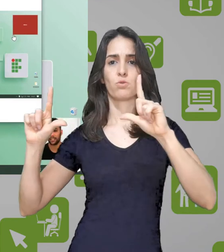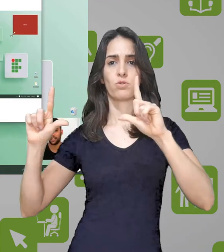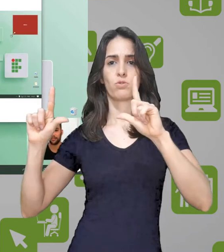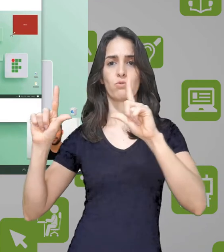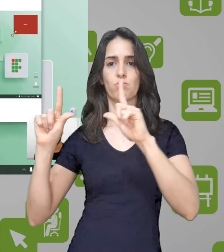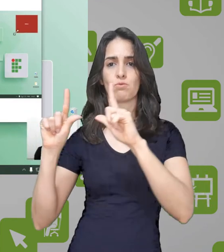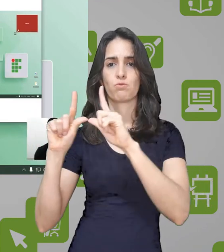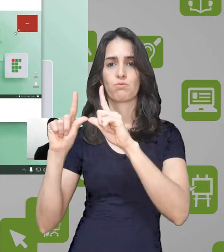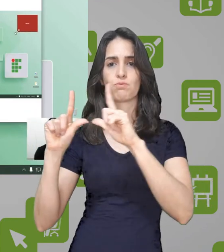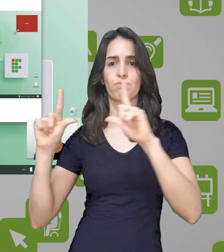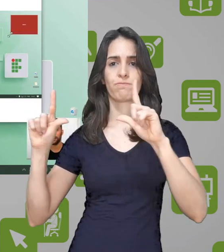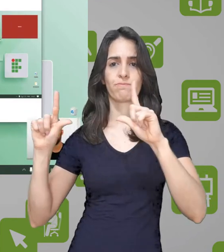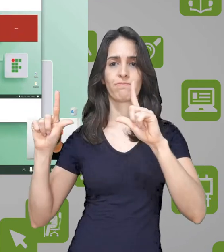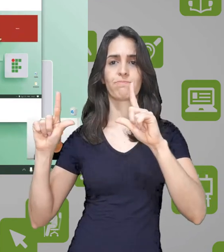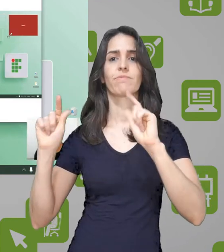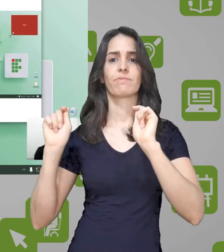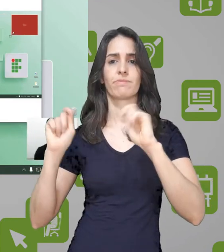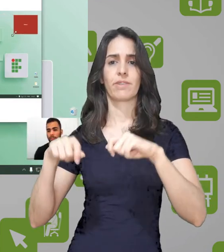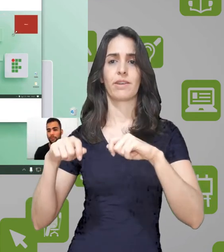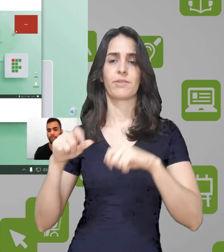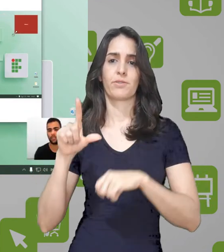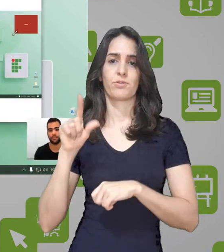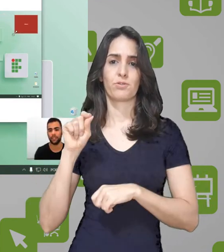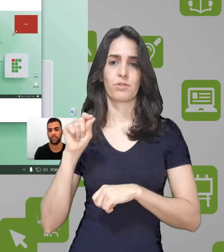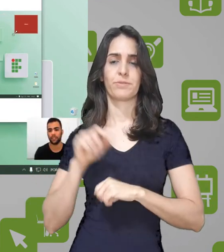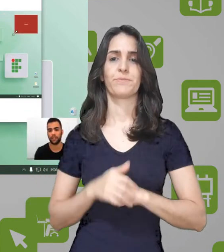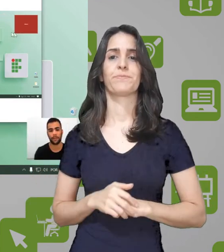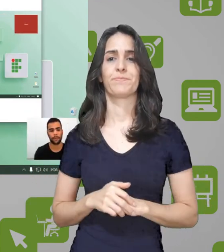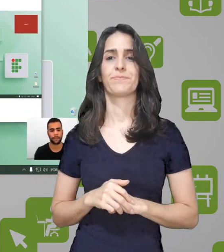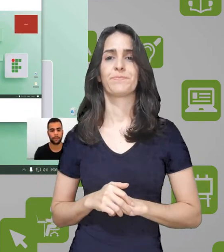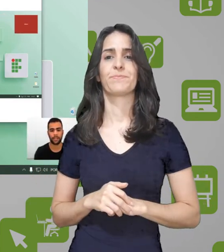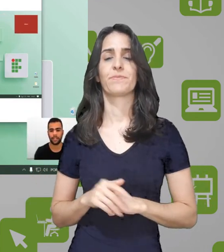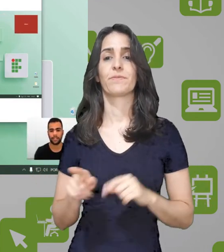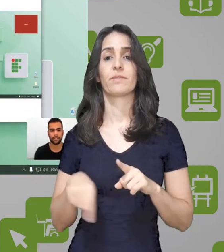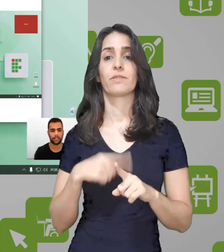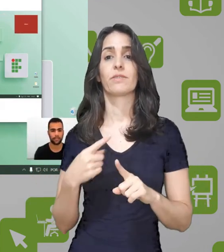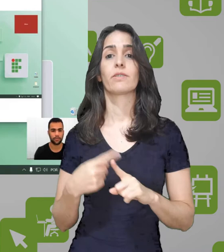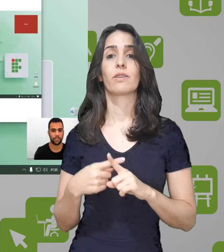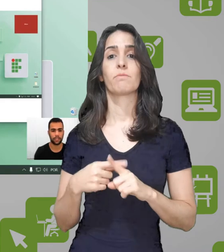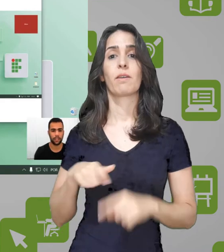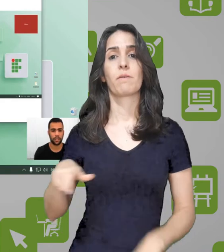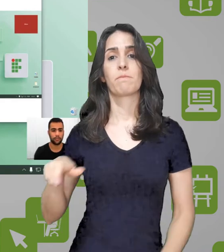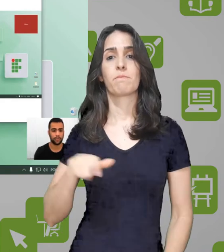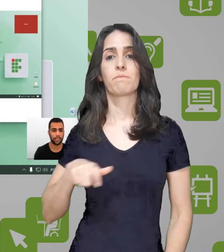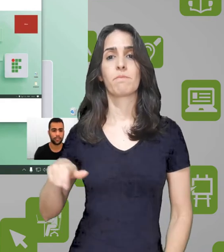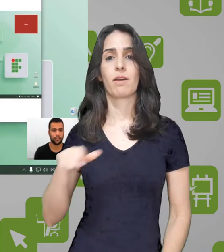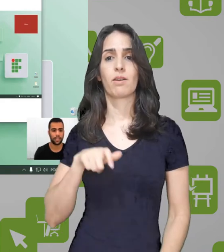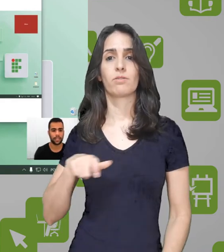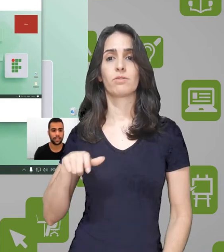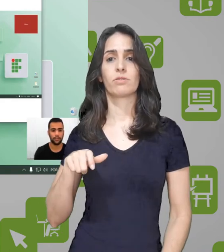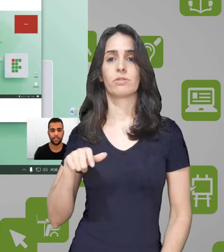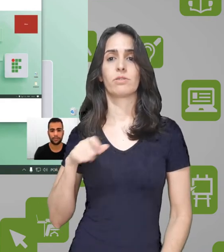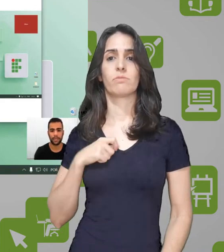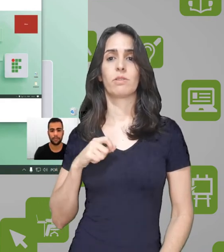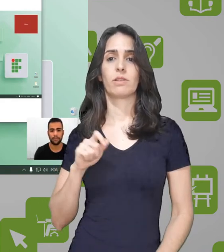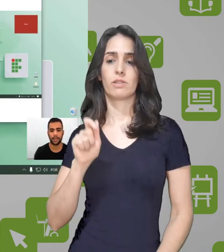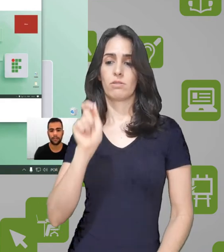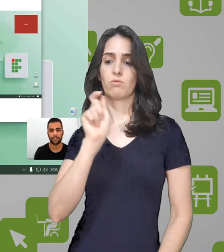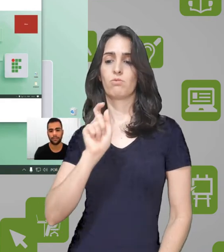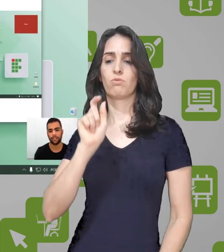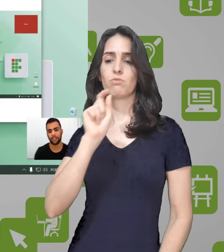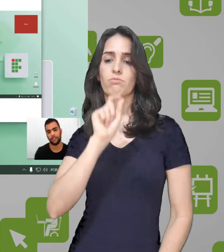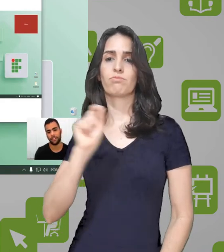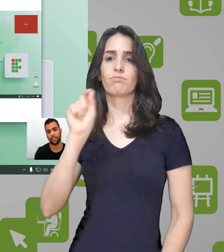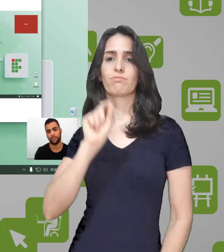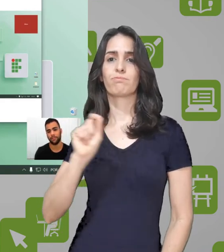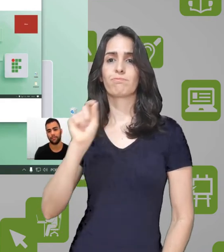arrastar aqui também o tamanho que eu quero que o meu vídeo fique. Beleza, já escolhi. Eu vou selecionar aqui o display com o